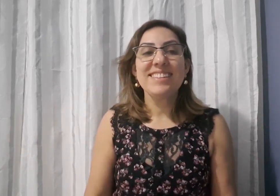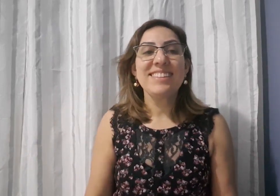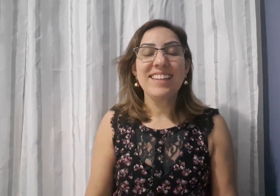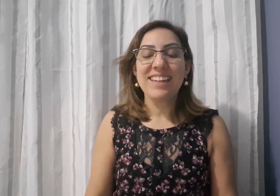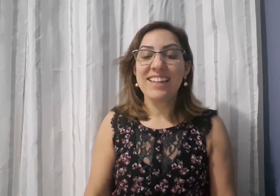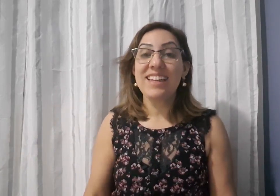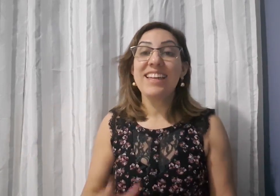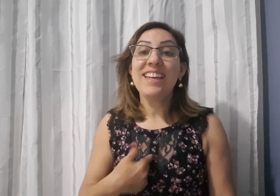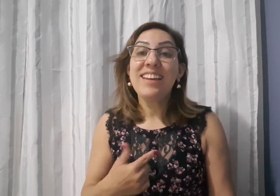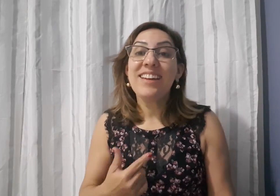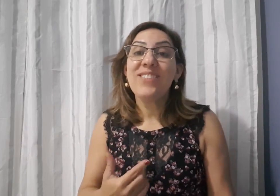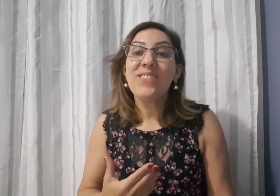Olá a todos!